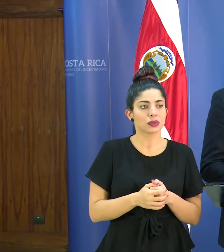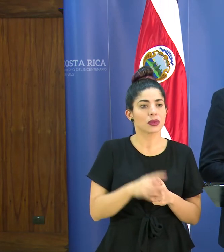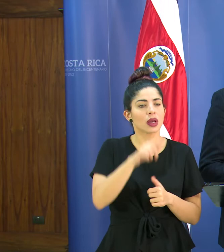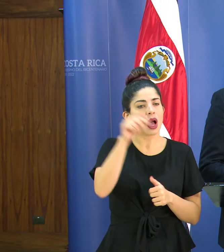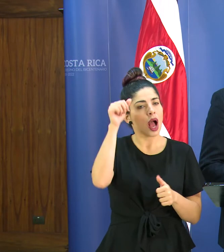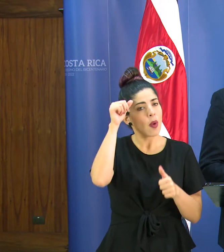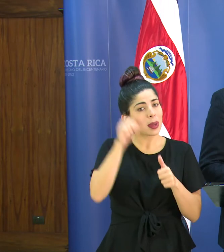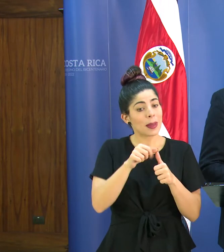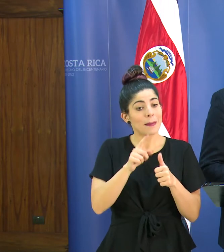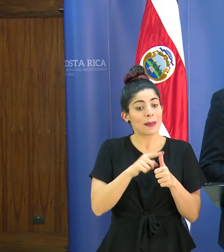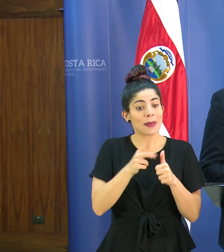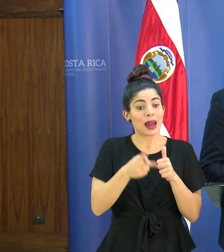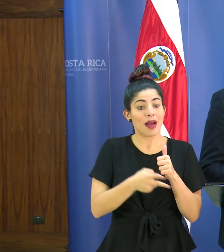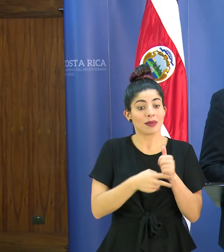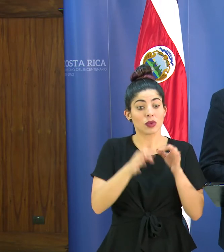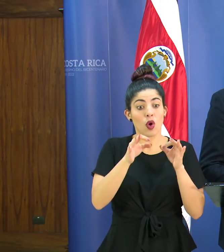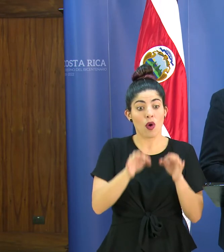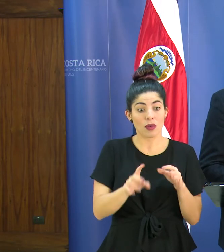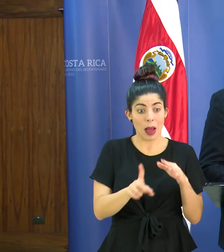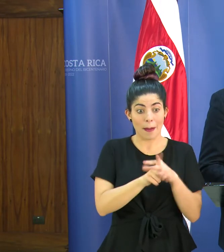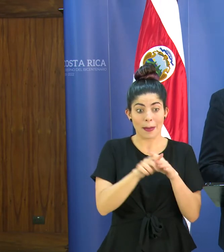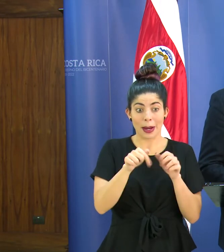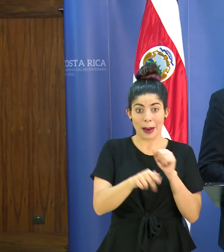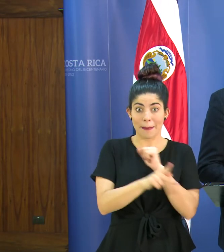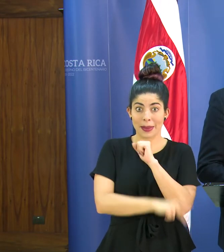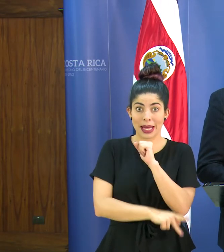recordemos el primer caso confirmado que tuvimos en nuestro país